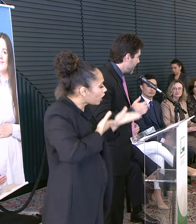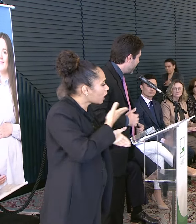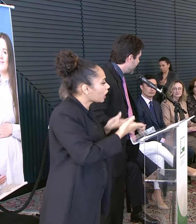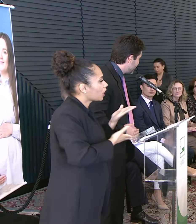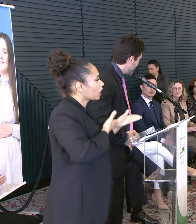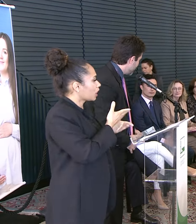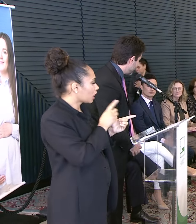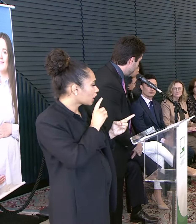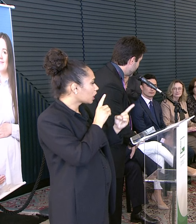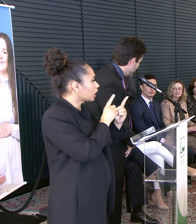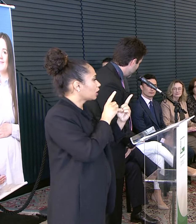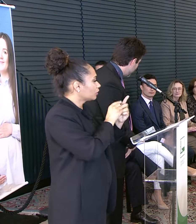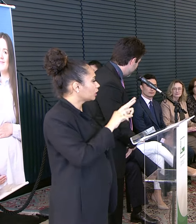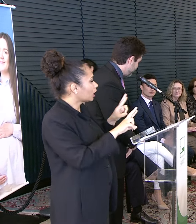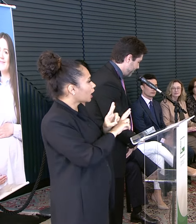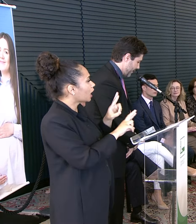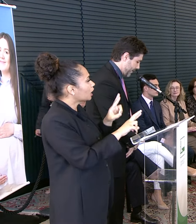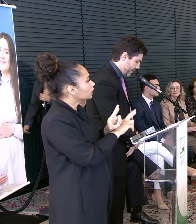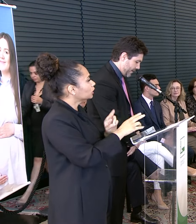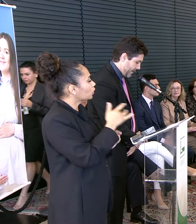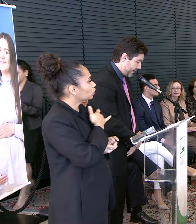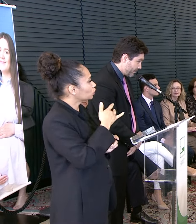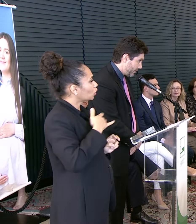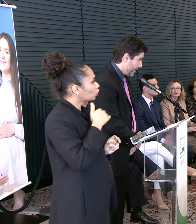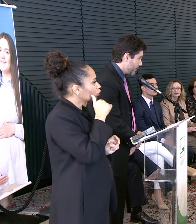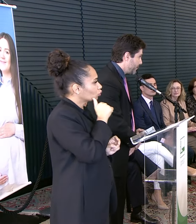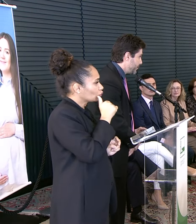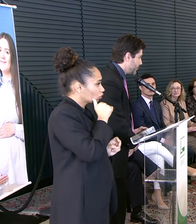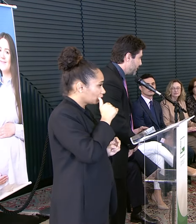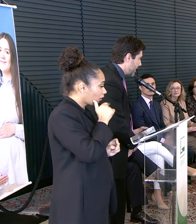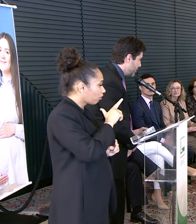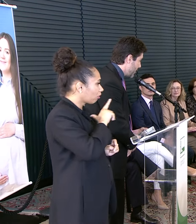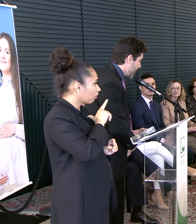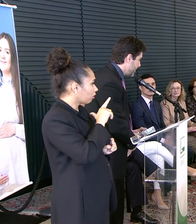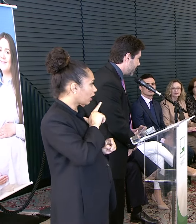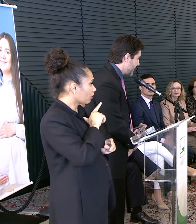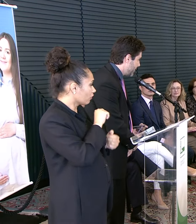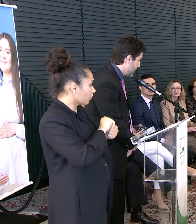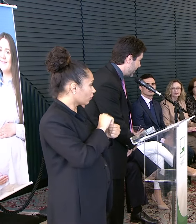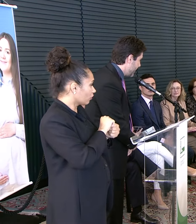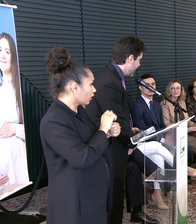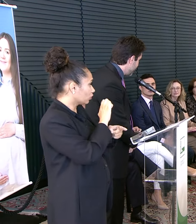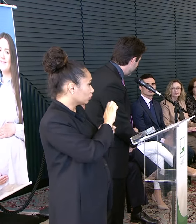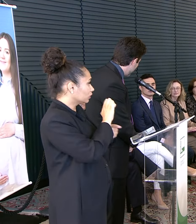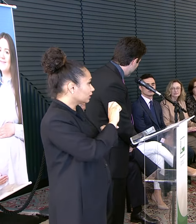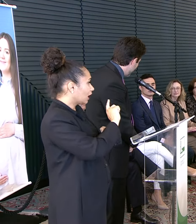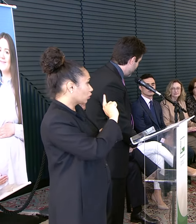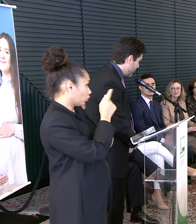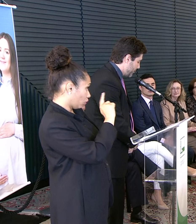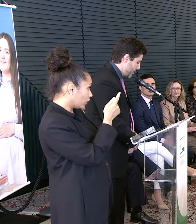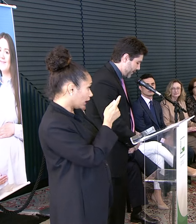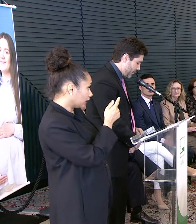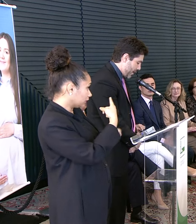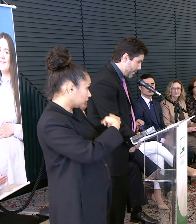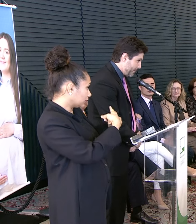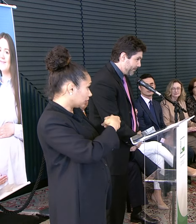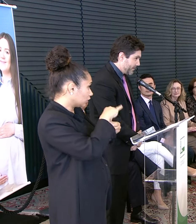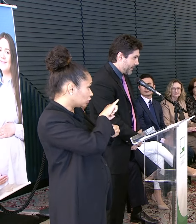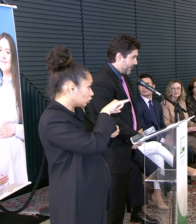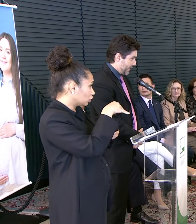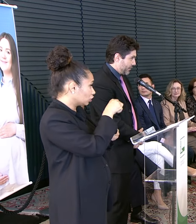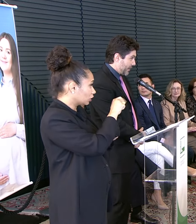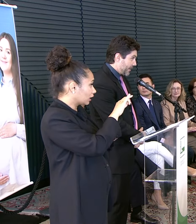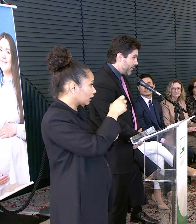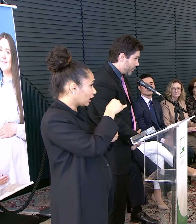Em relação à saúde da mulher Que temos feito No estado de Goiás Na cidade de Jatai Nosso hospital estadual